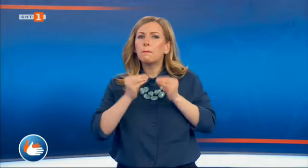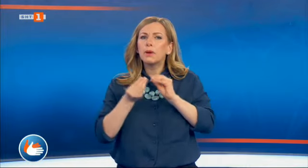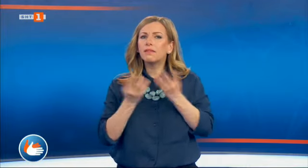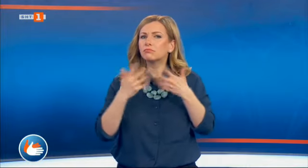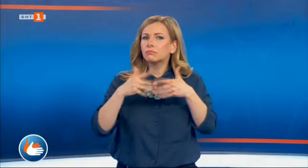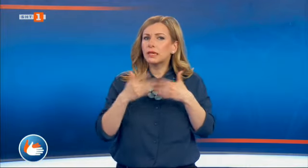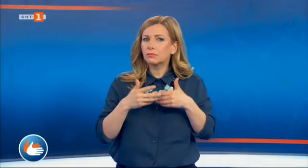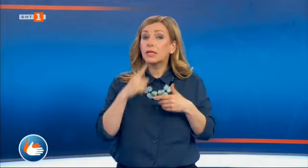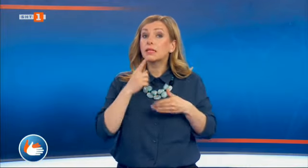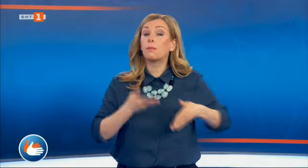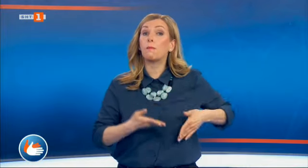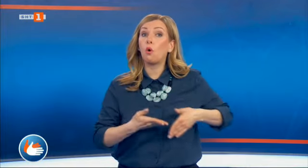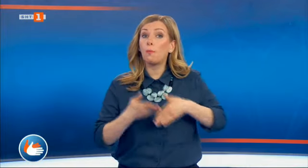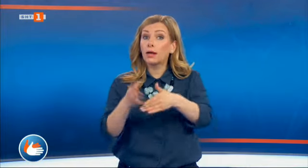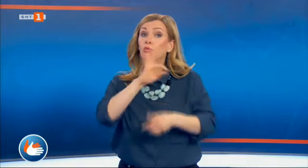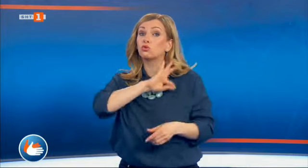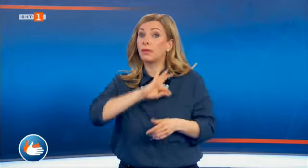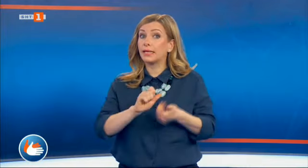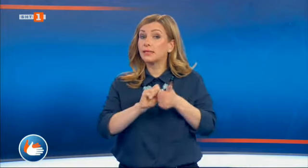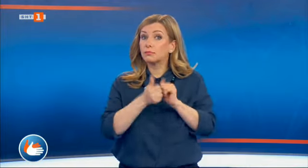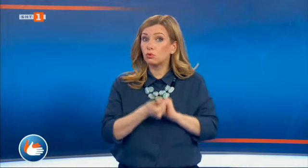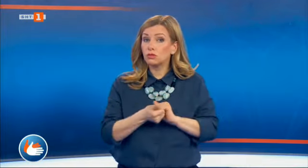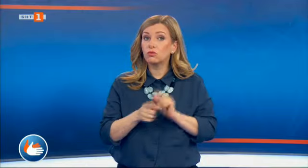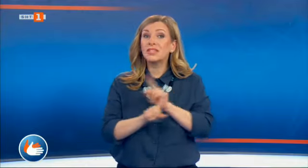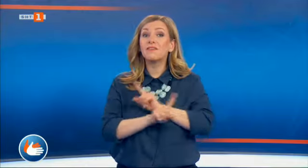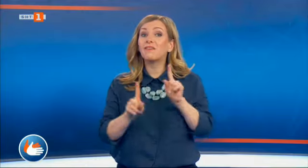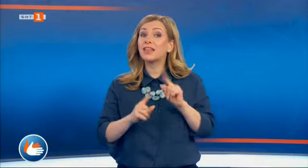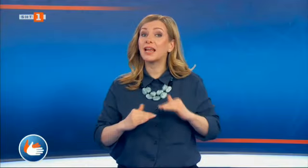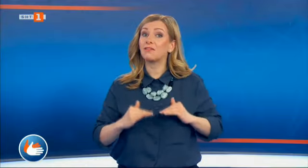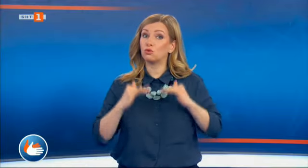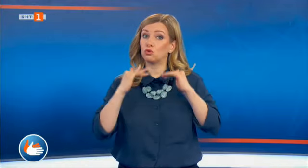за да помагат за успехите на спортистите в неравностойно положение.